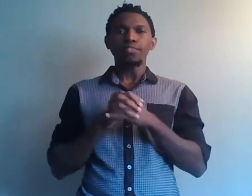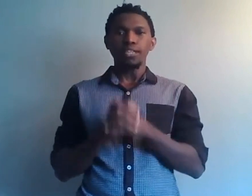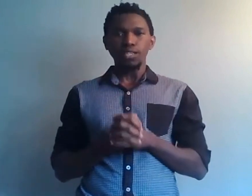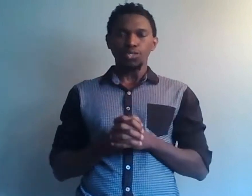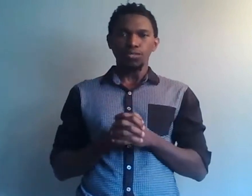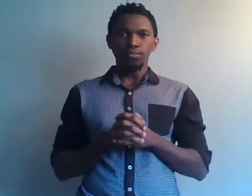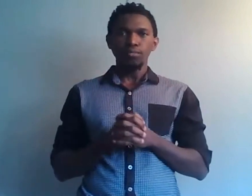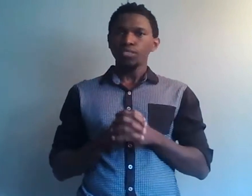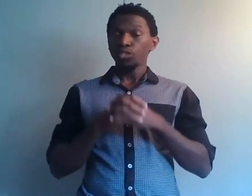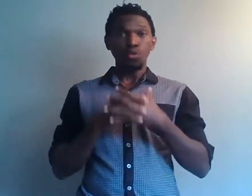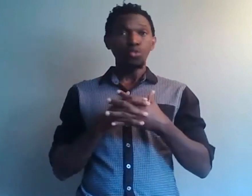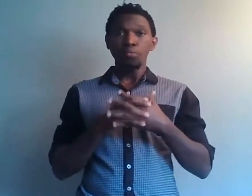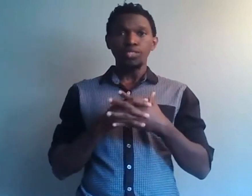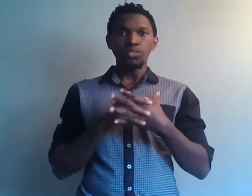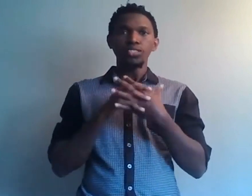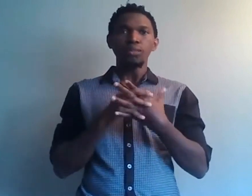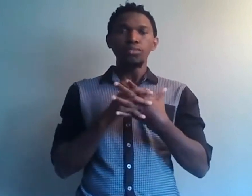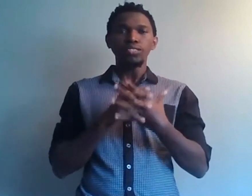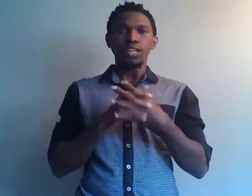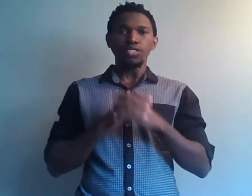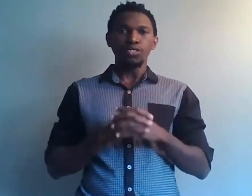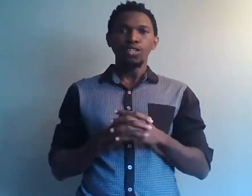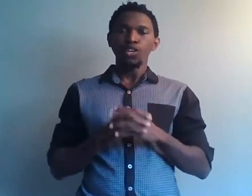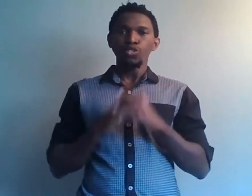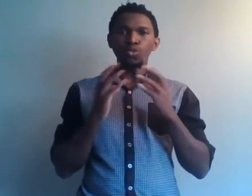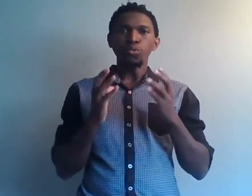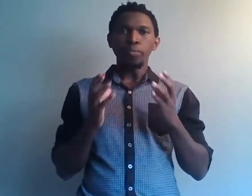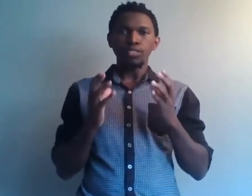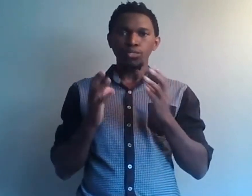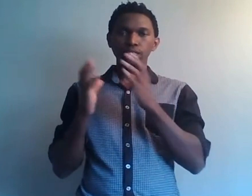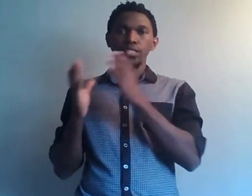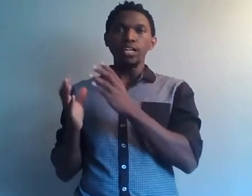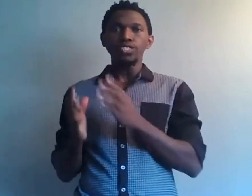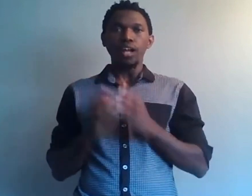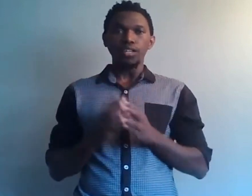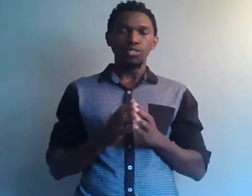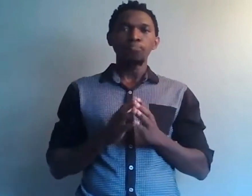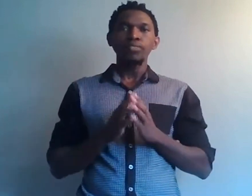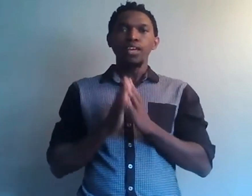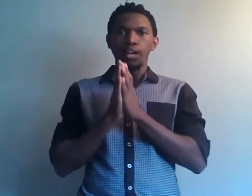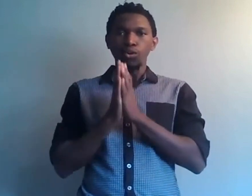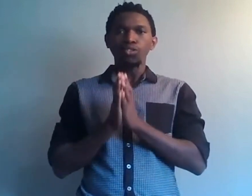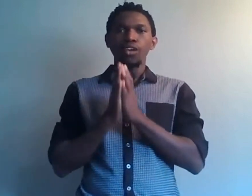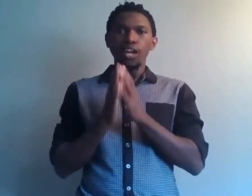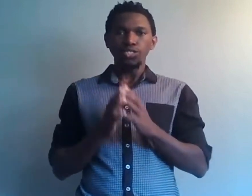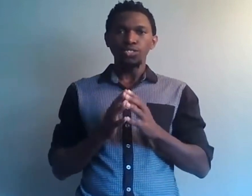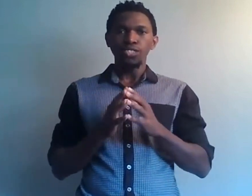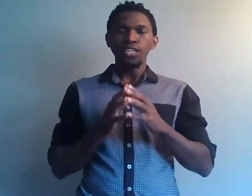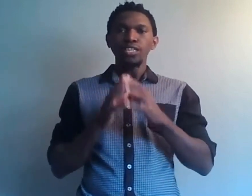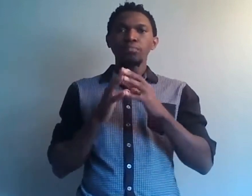avec l'argent. Trop de personnes diabolisent l'argent, trop de personnes négligent l'argent, alors que l'argent est